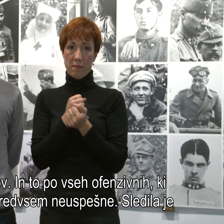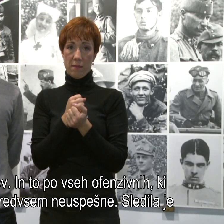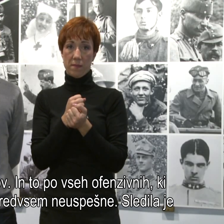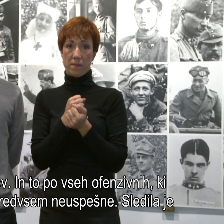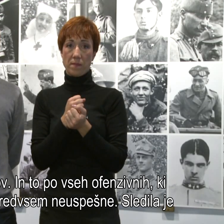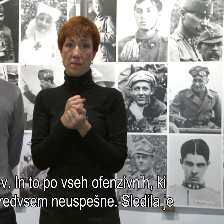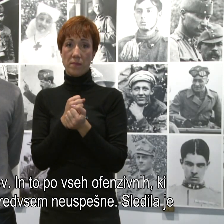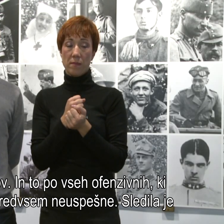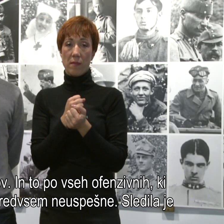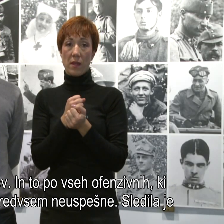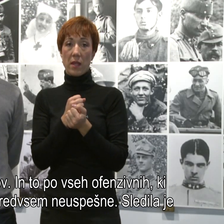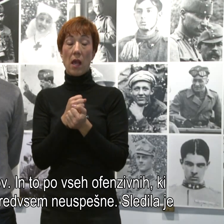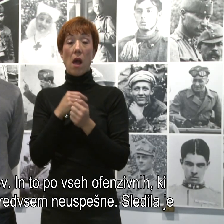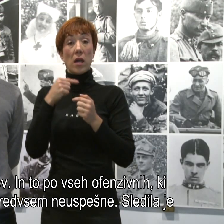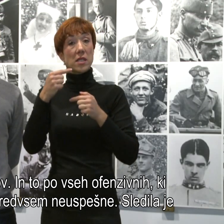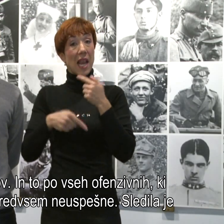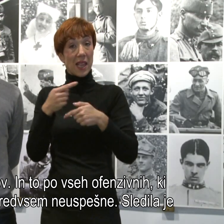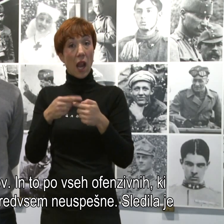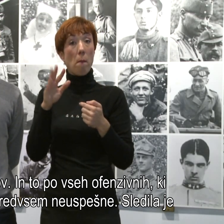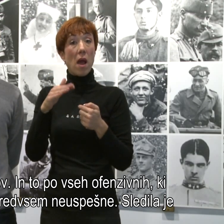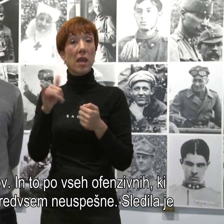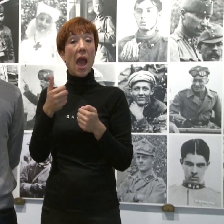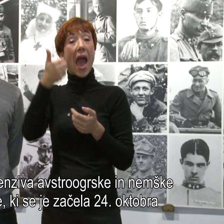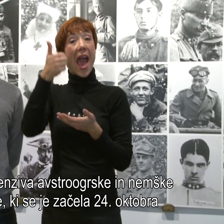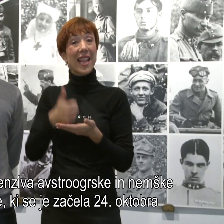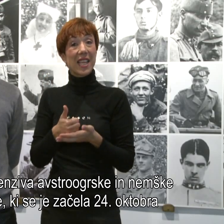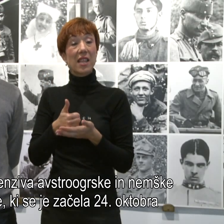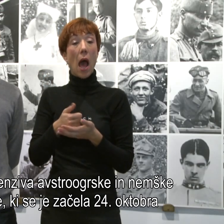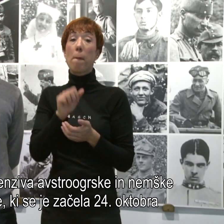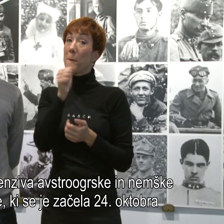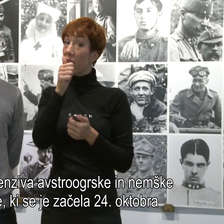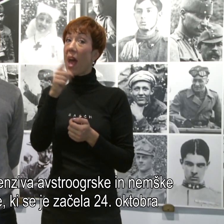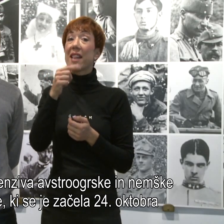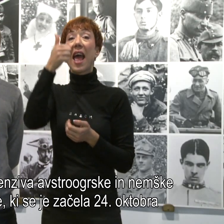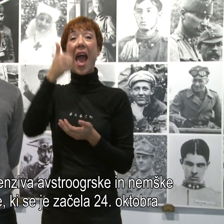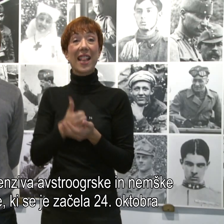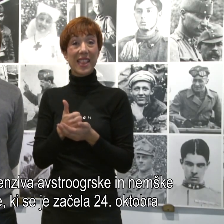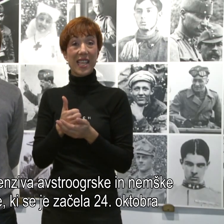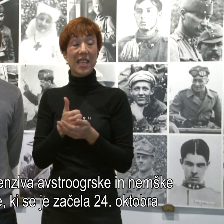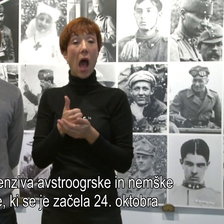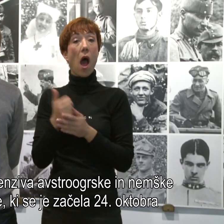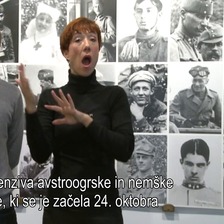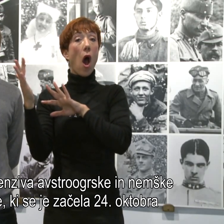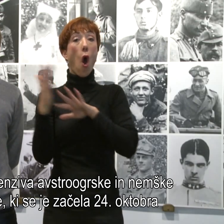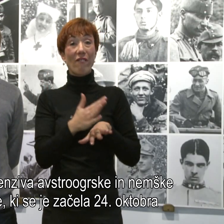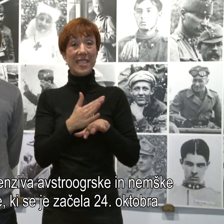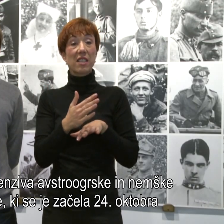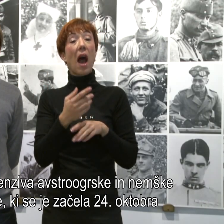Sledila pa je edina, prva in edina ofenziva avstro-ogarske vojske in nemske